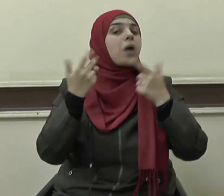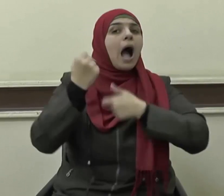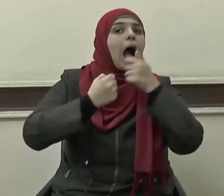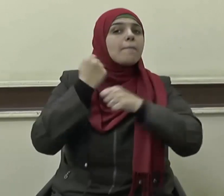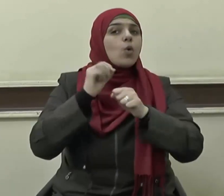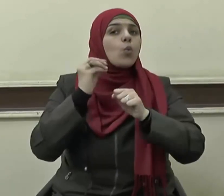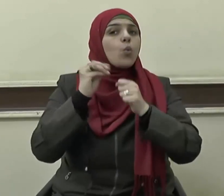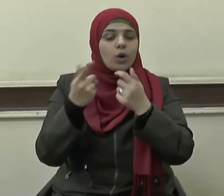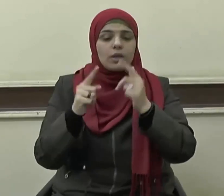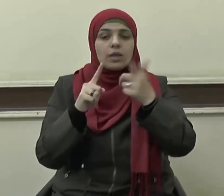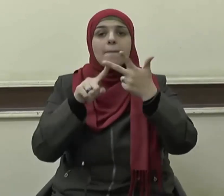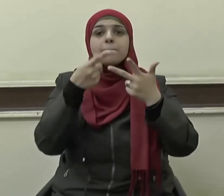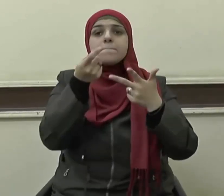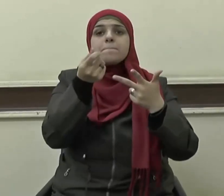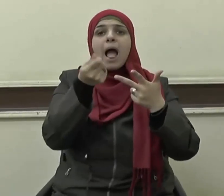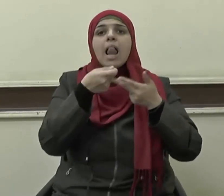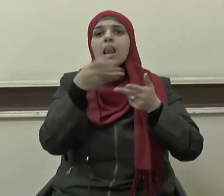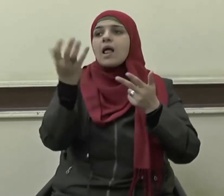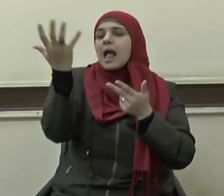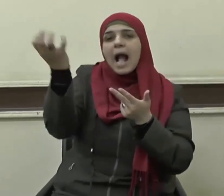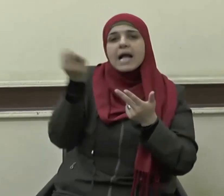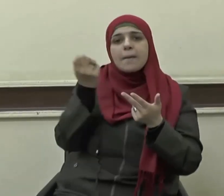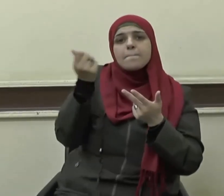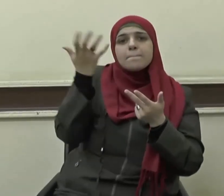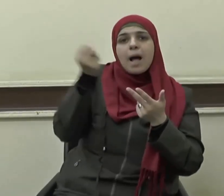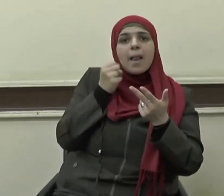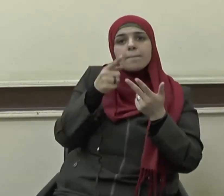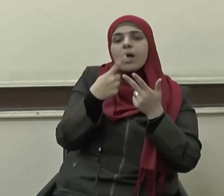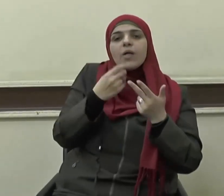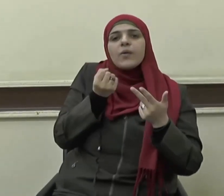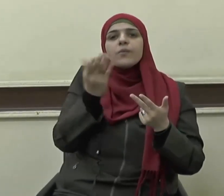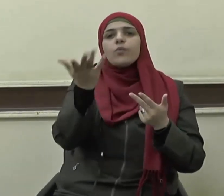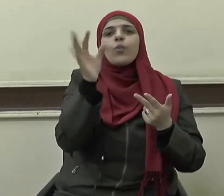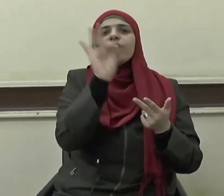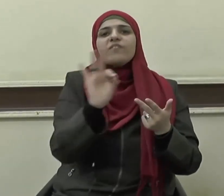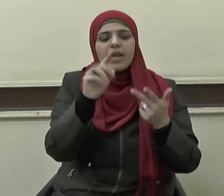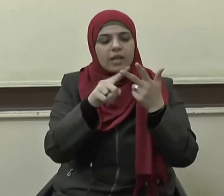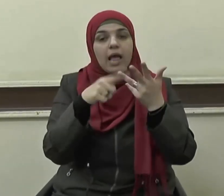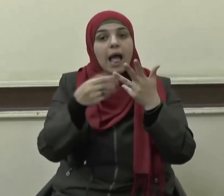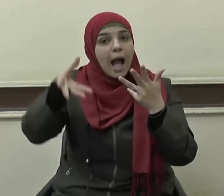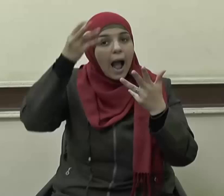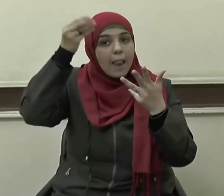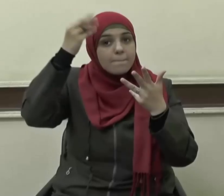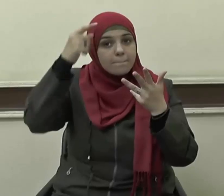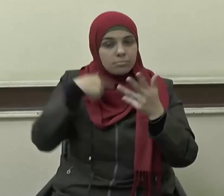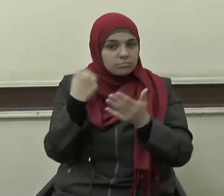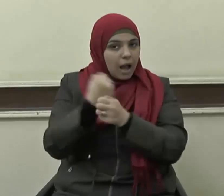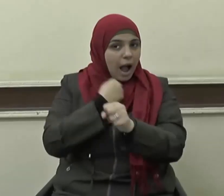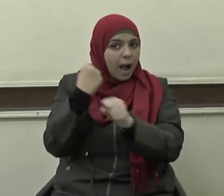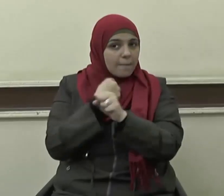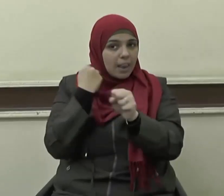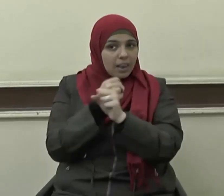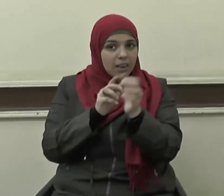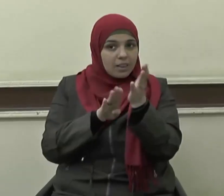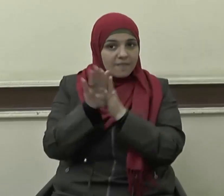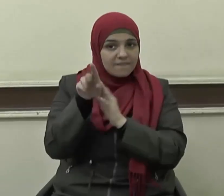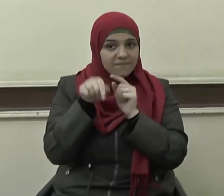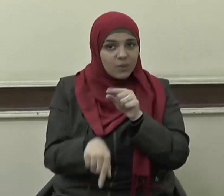وعن ماله من أين اكتسبه وفيما أنفقه وعن علمه ماذا عمل فيه ولقد